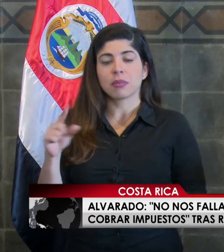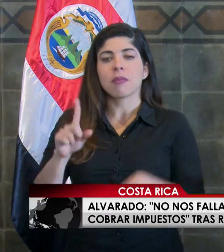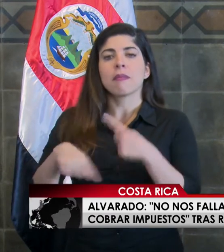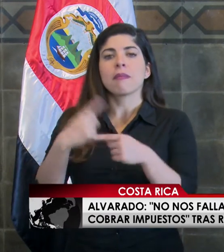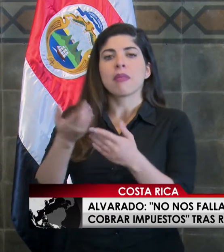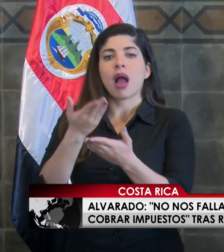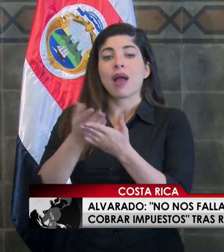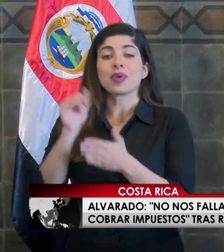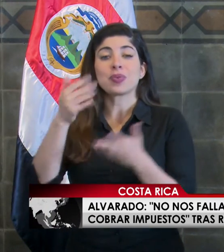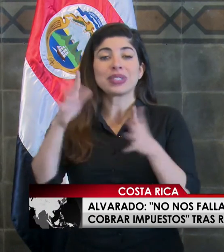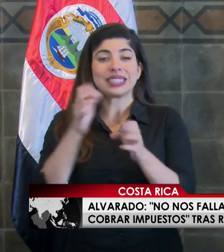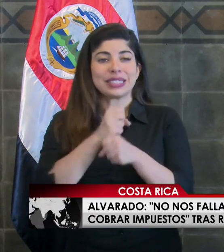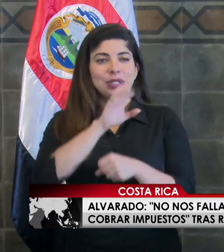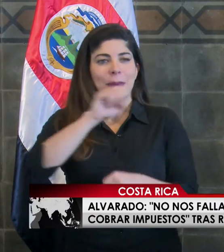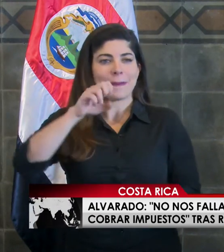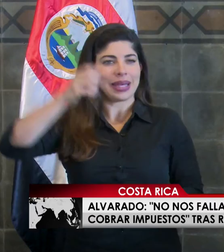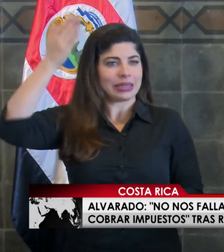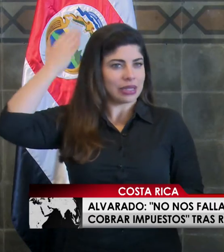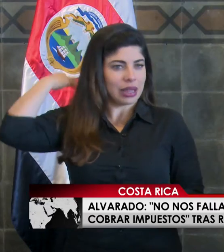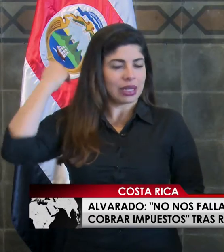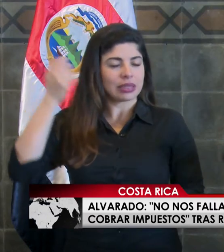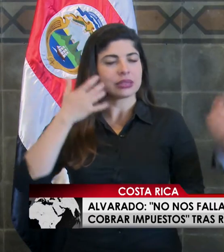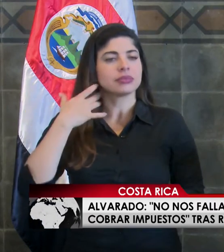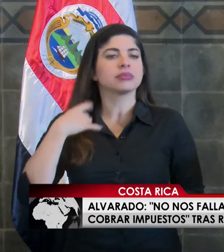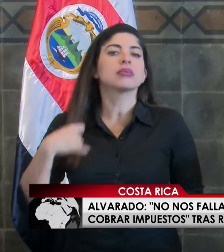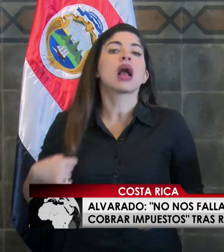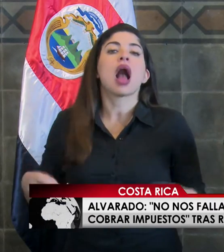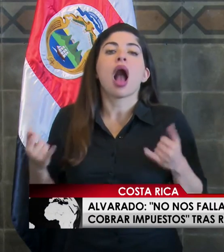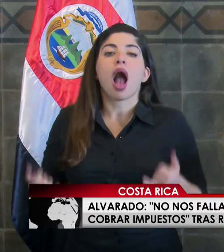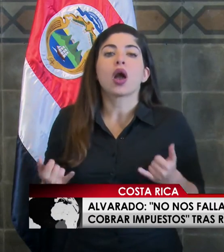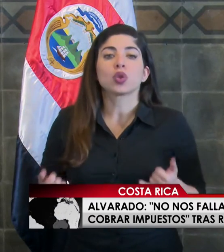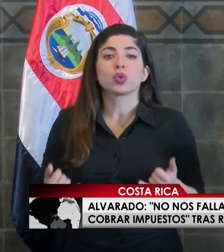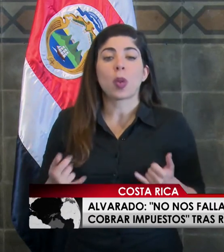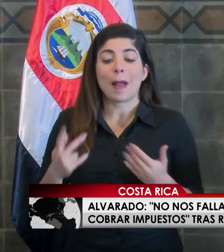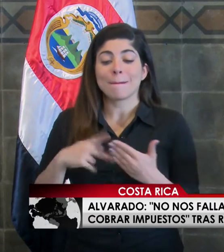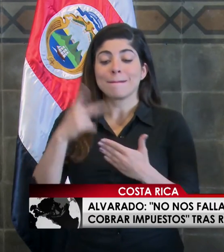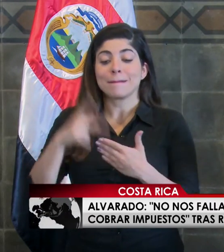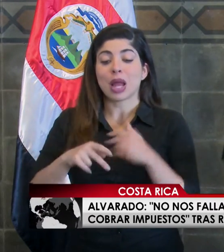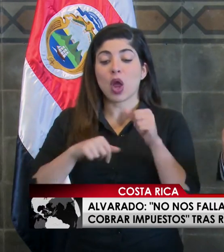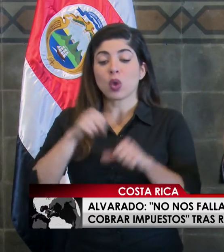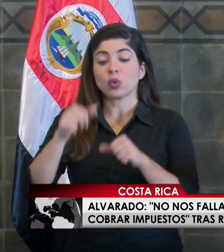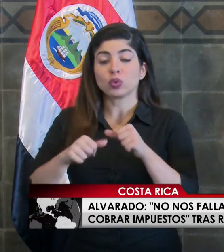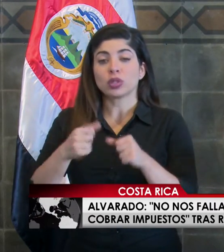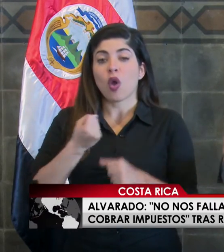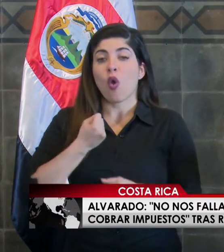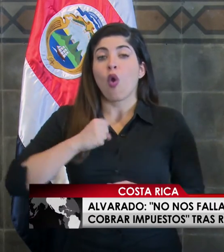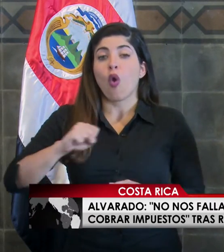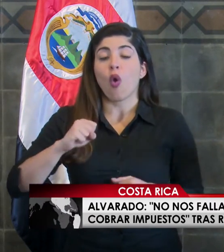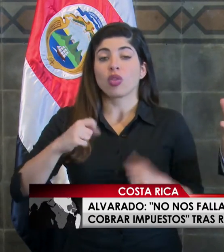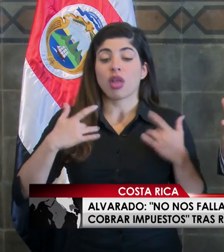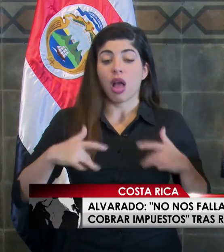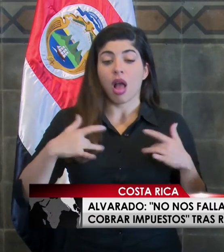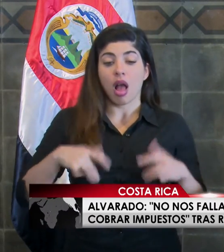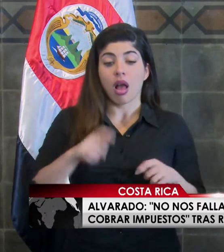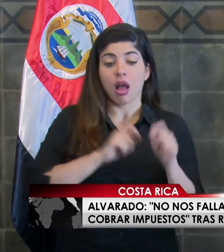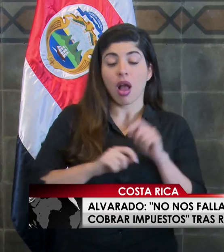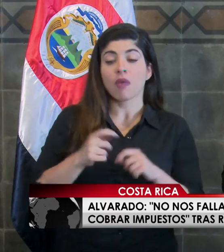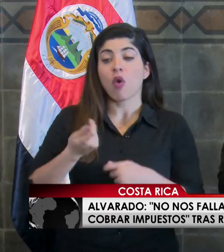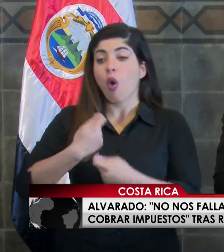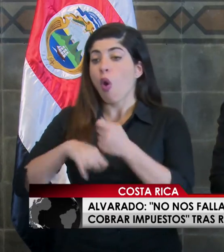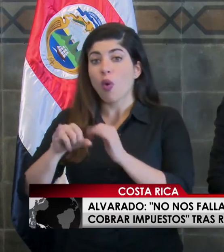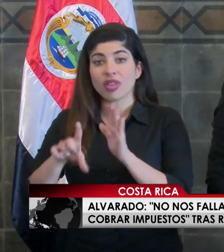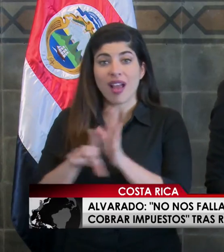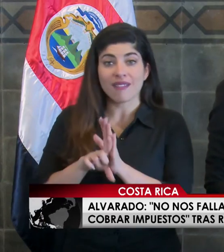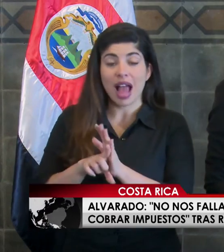planteé, como lo hicimos meses atrás, actualice el plan de lucha contra la evasión, la ilusión y el contrabando que